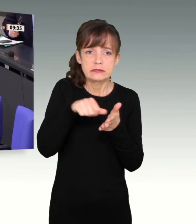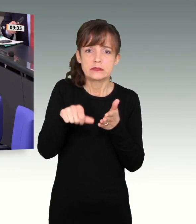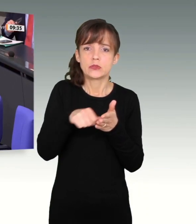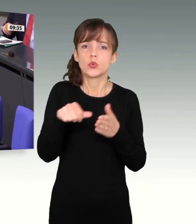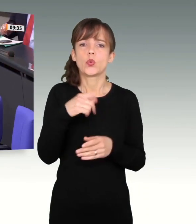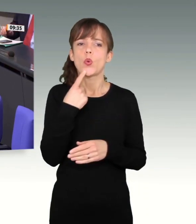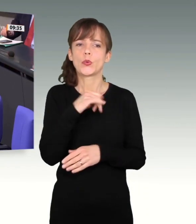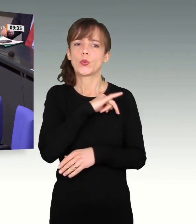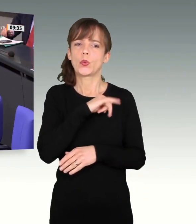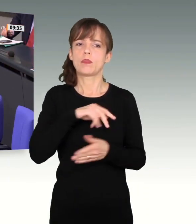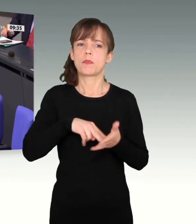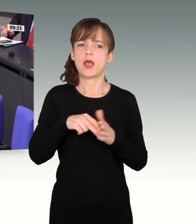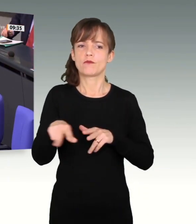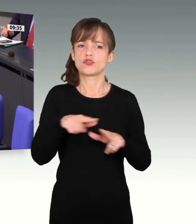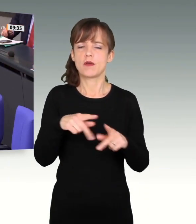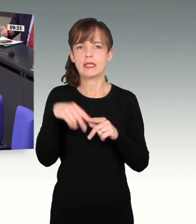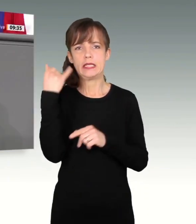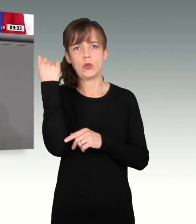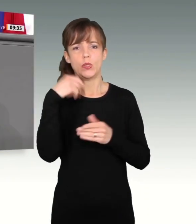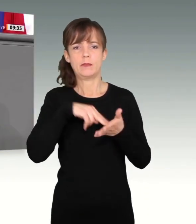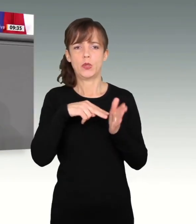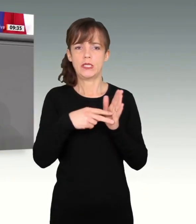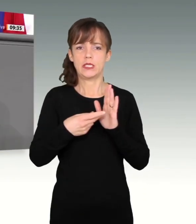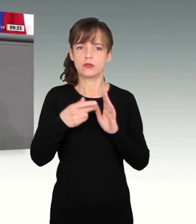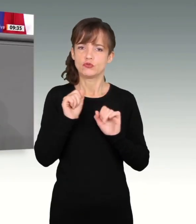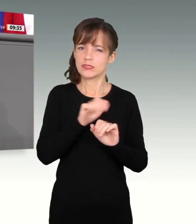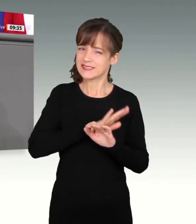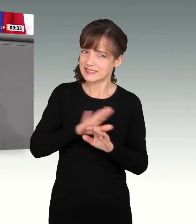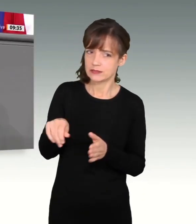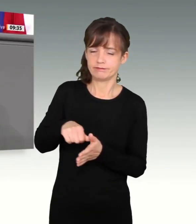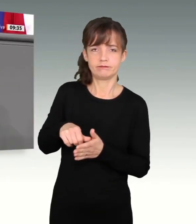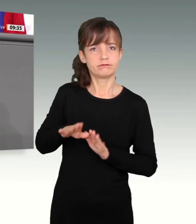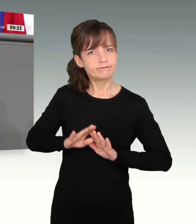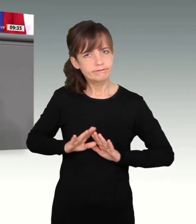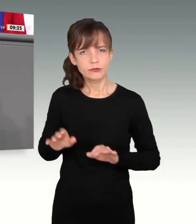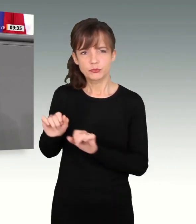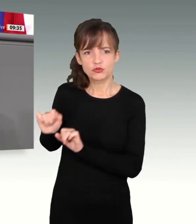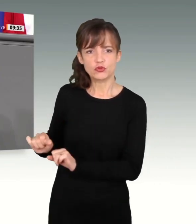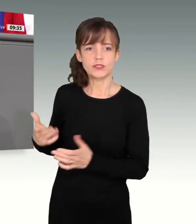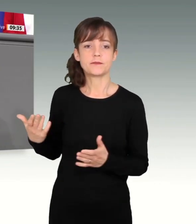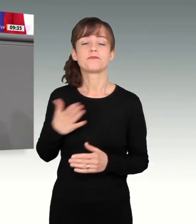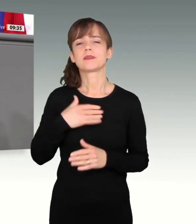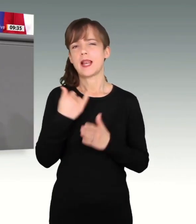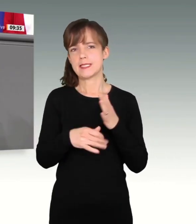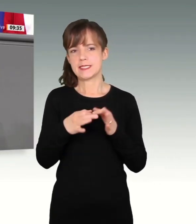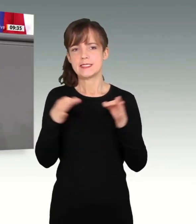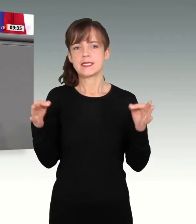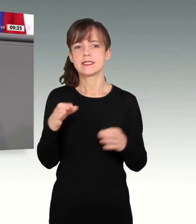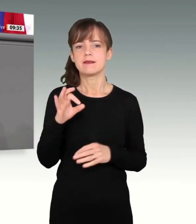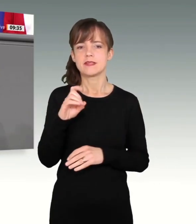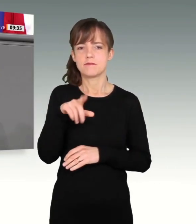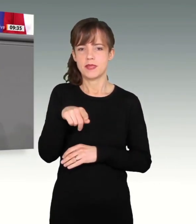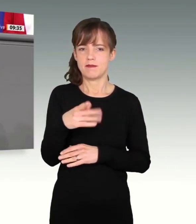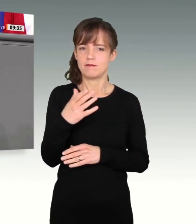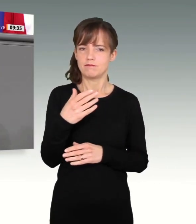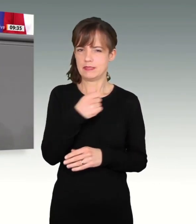Satz. Die FDP hat beim Impfzwang und bei der Finanzseriosität vor der Wahl in zentralen Punkten gelogen. Das neue Motto der FDP